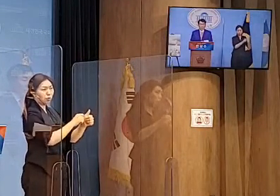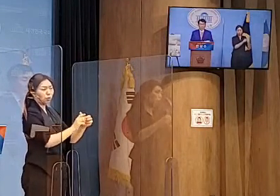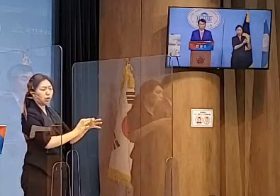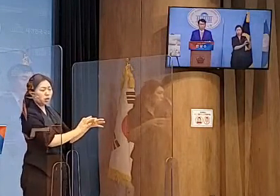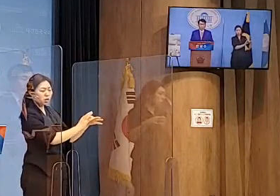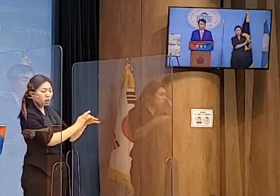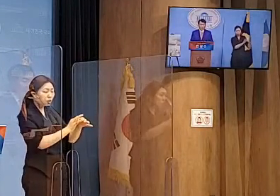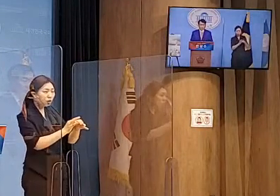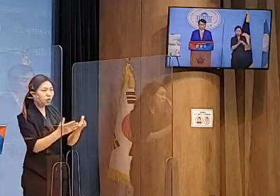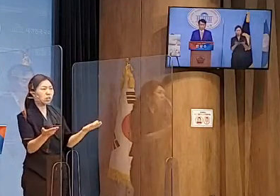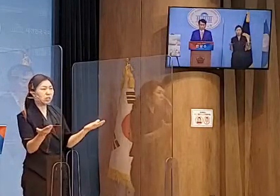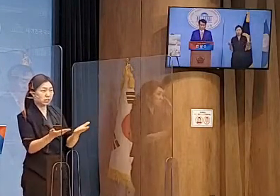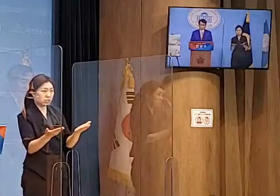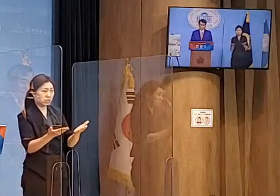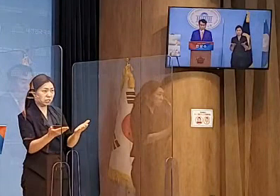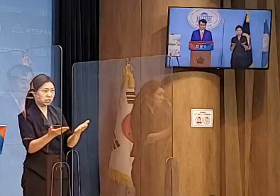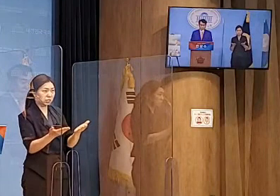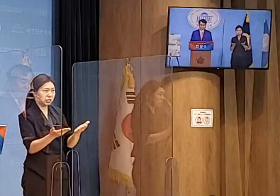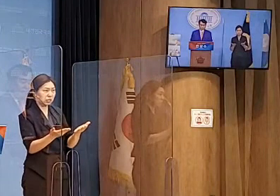창출하겠습니다.